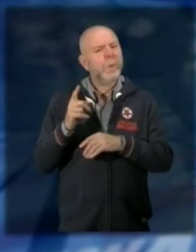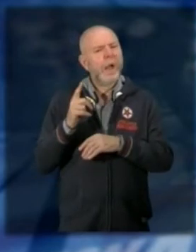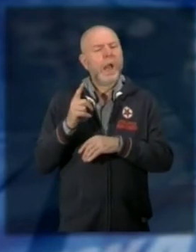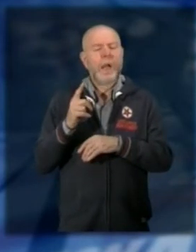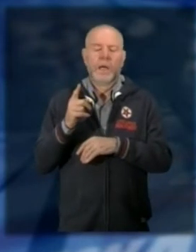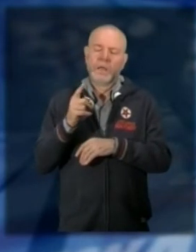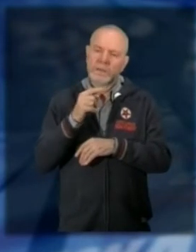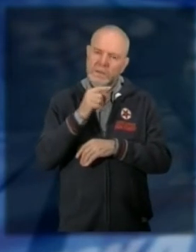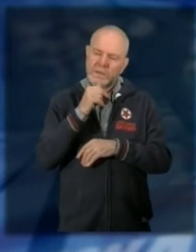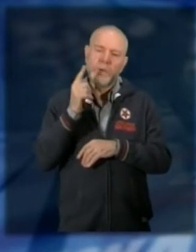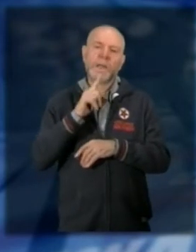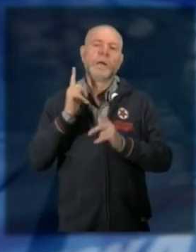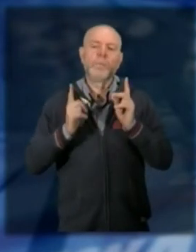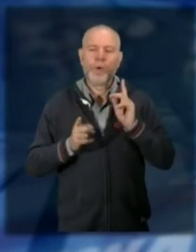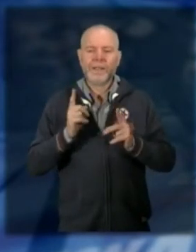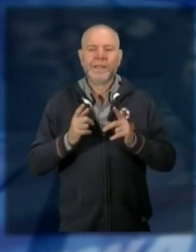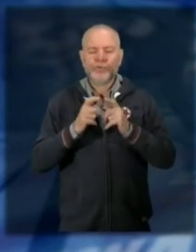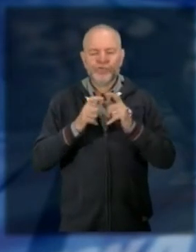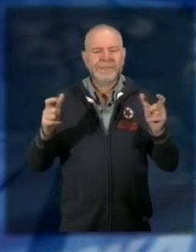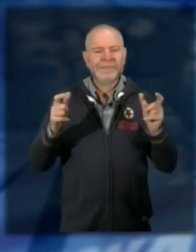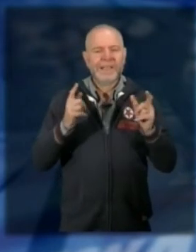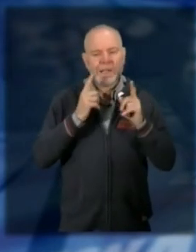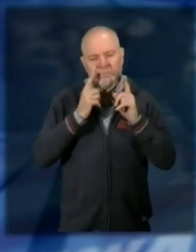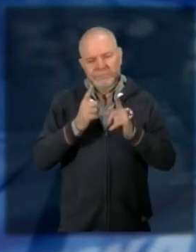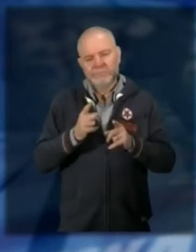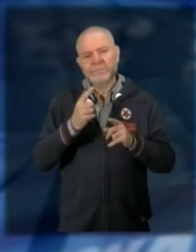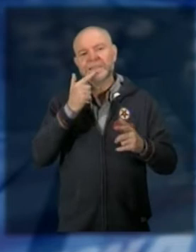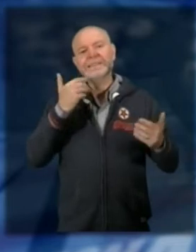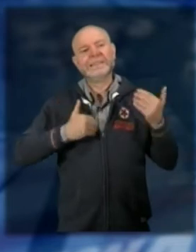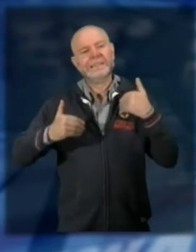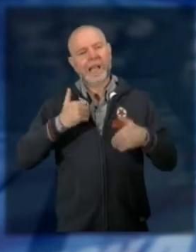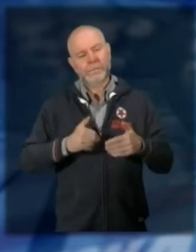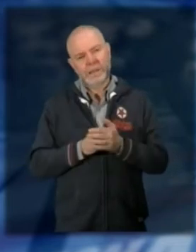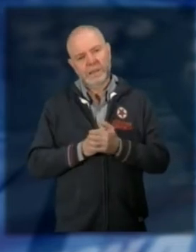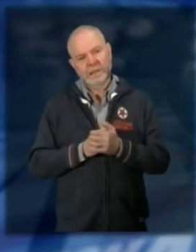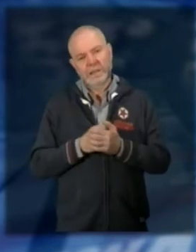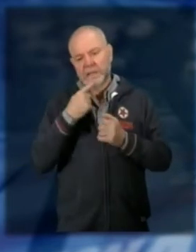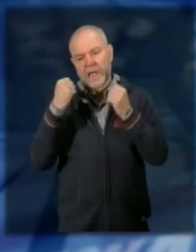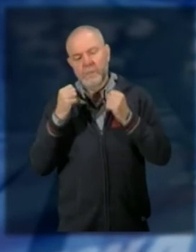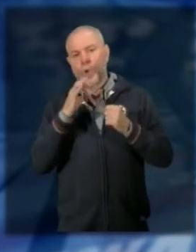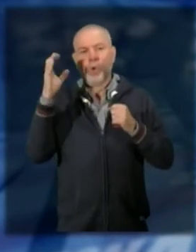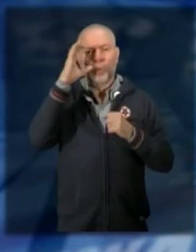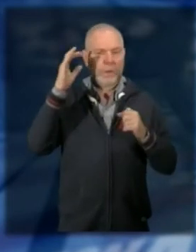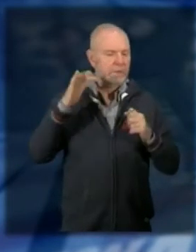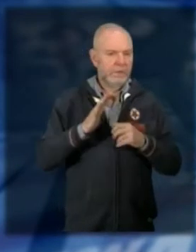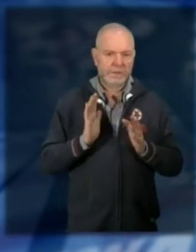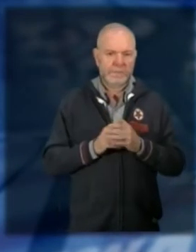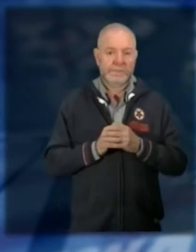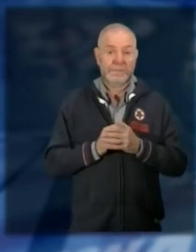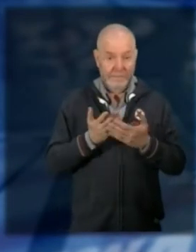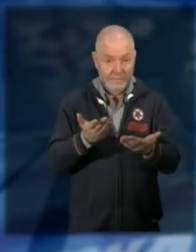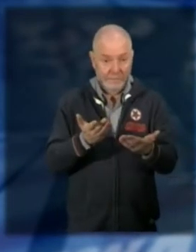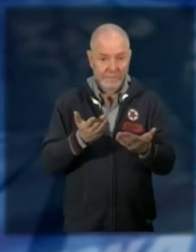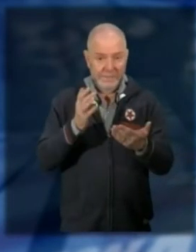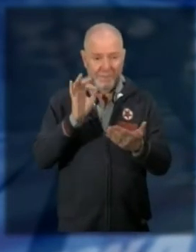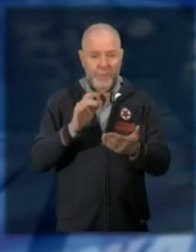e realizzano politiche per rendere le città a misura delle persone diversamente abili che siano residenti o turisti ecco che proprio per